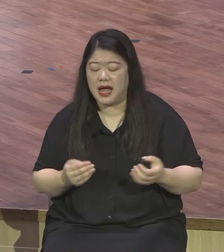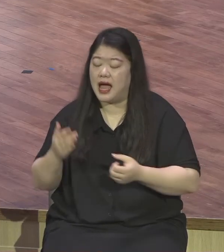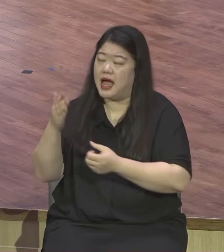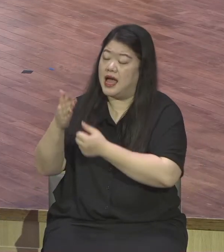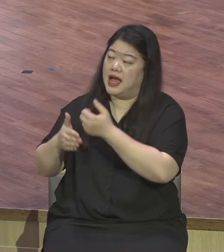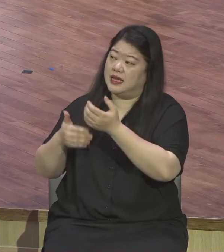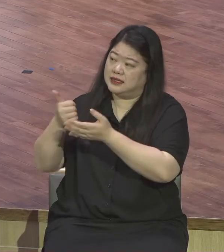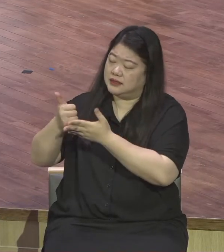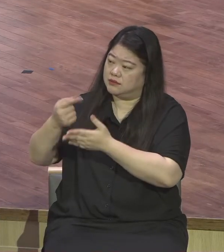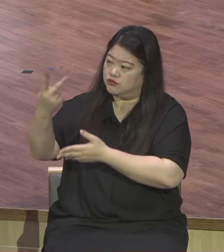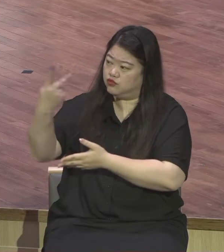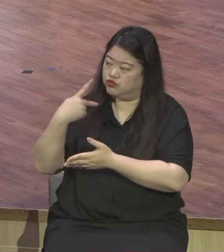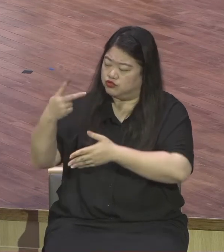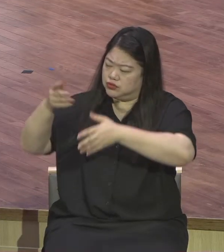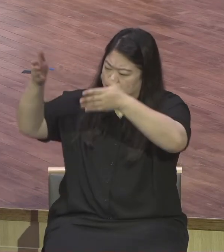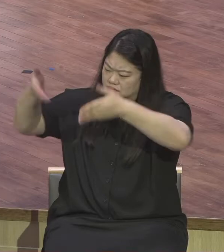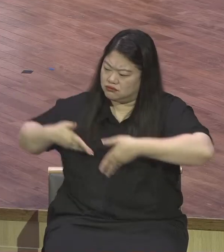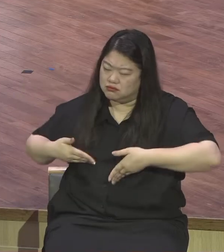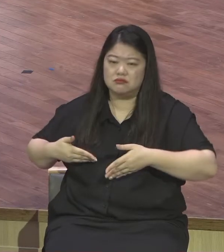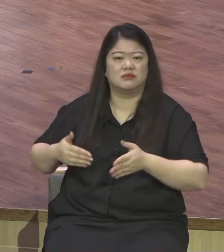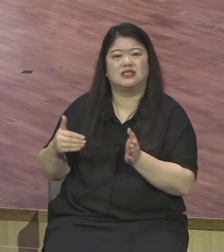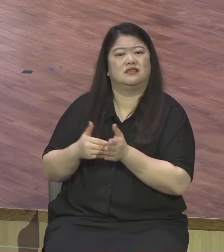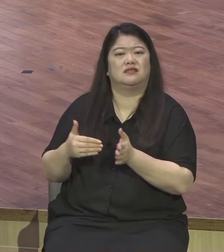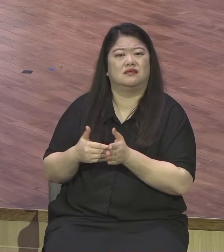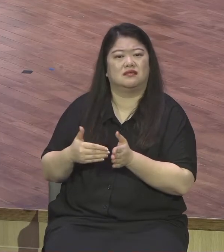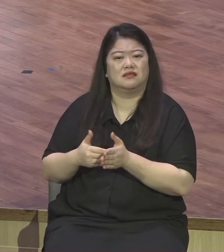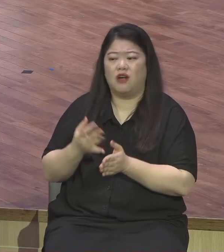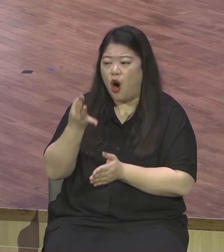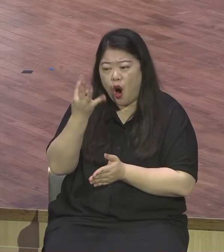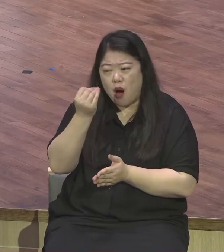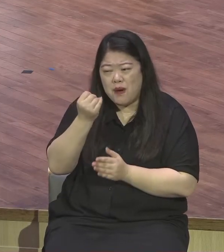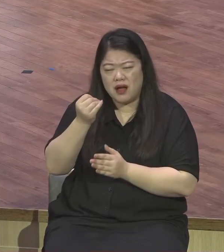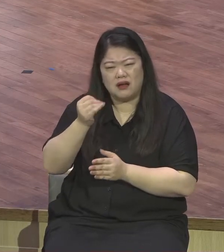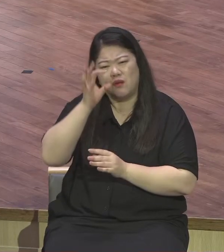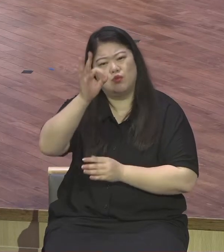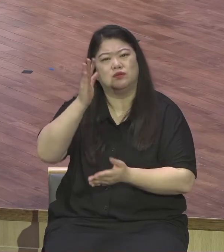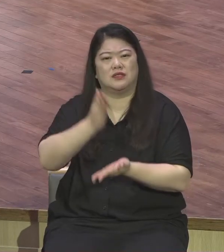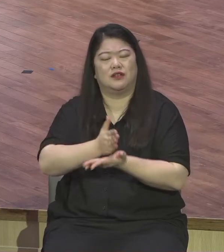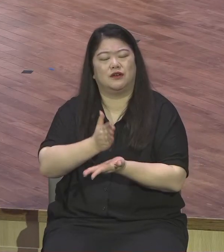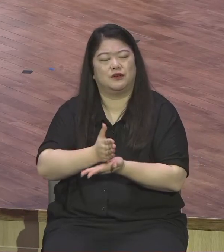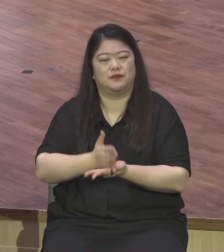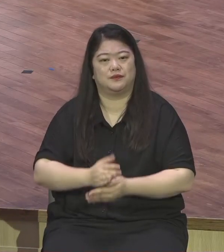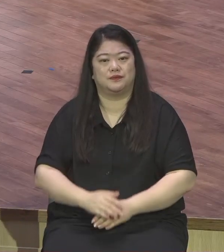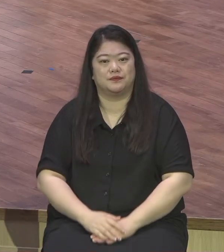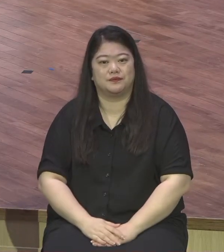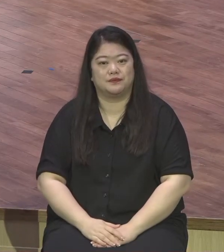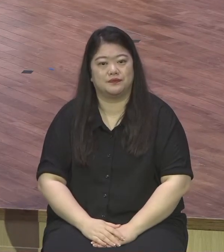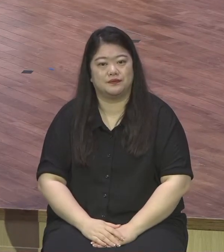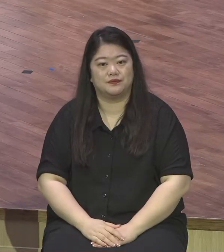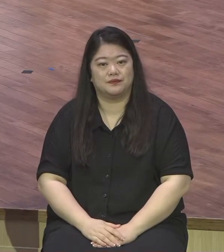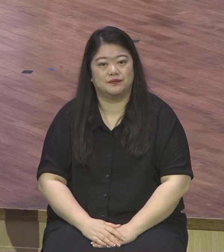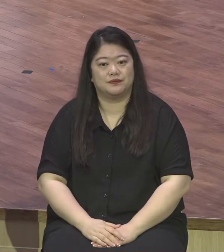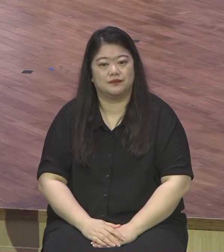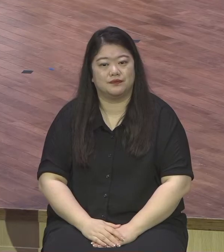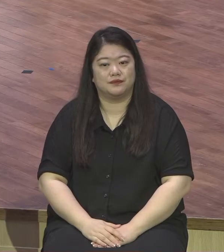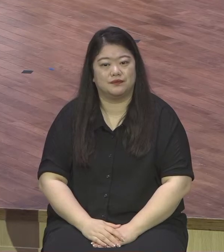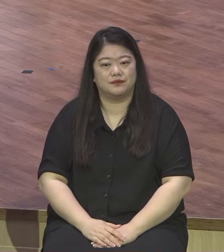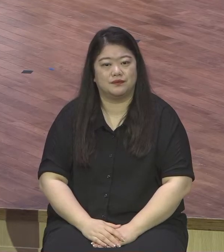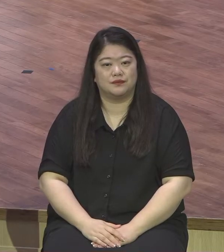그러니 교회가 이렇게 상상을 초월하는 세계 2, 3, 7 날 살린 플랫폼으로 만들어져 가고